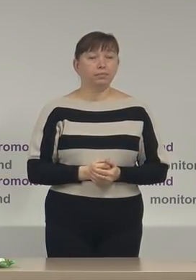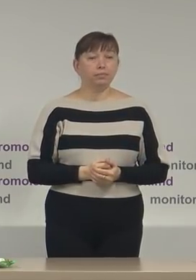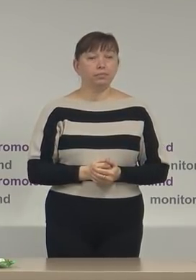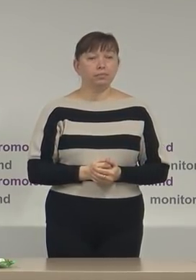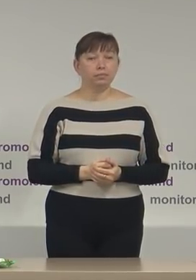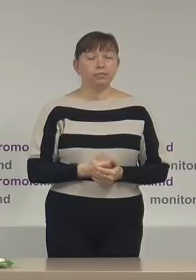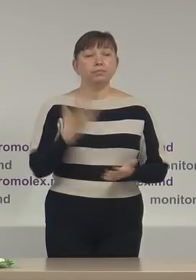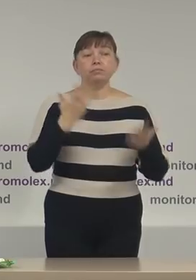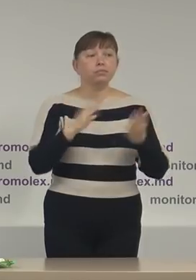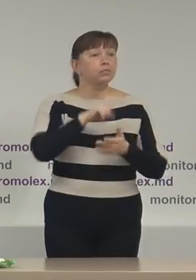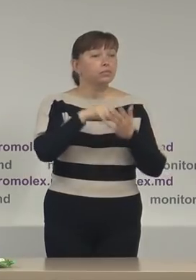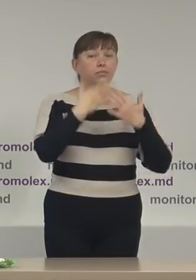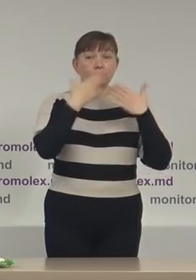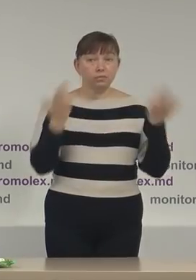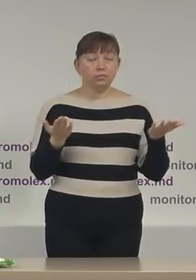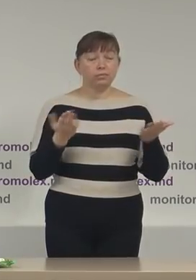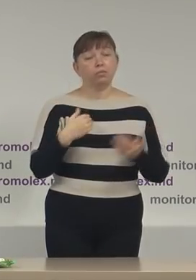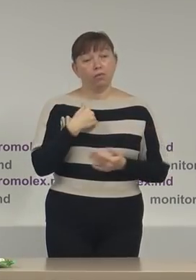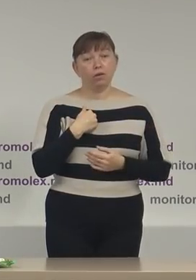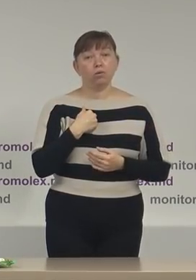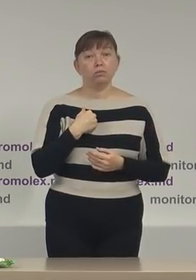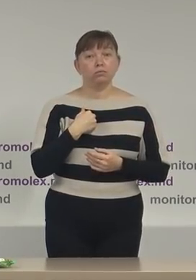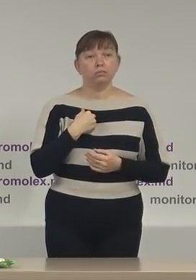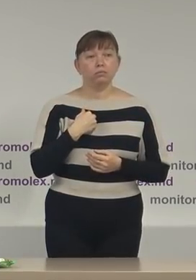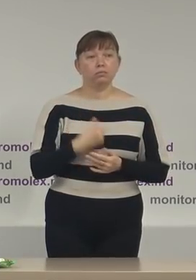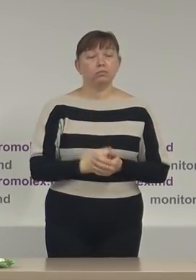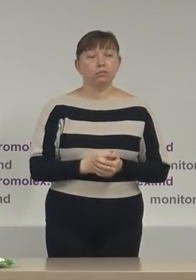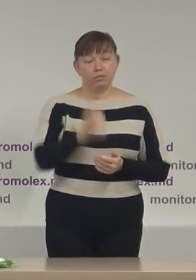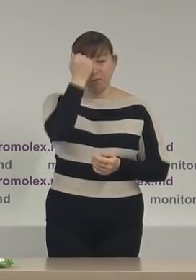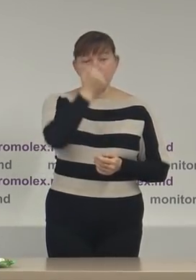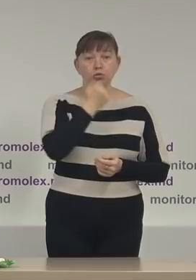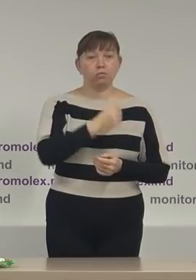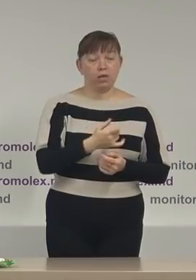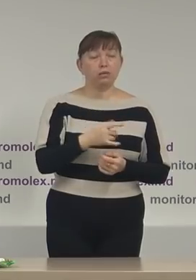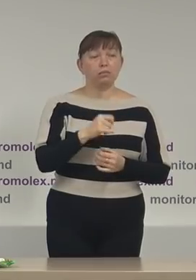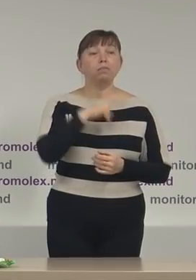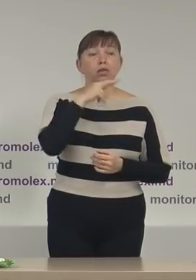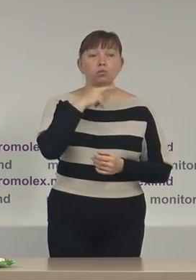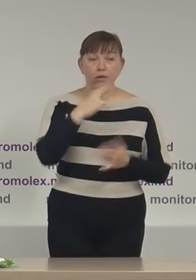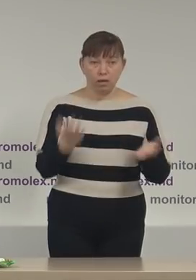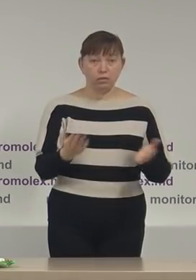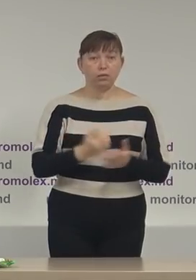dacă nu mai sunt alte întrebări eu vă mulțumesc mult pentru atenție